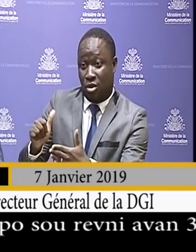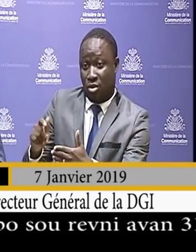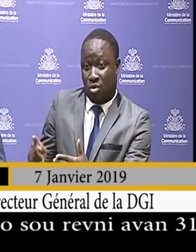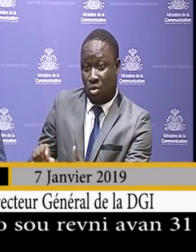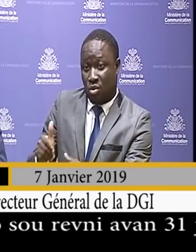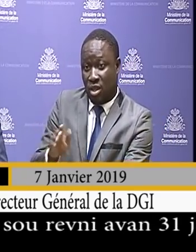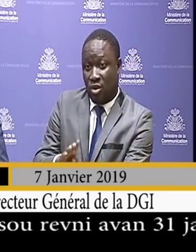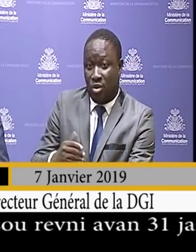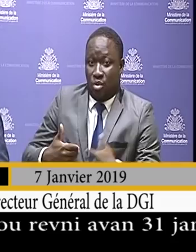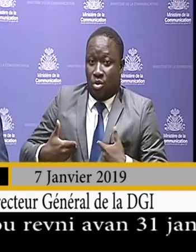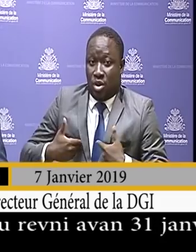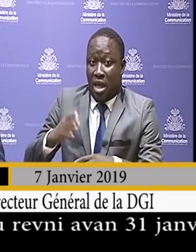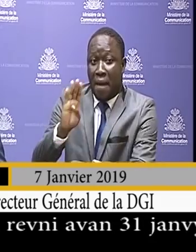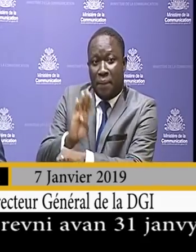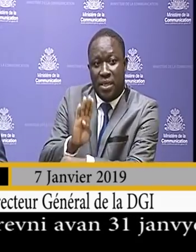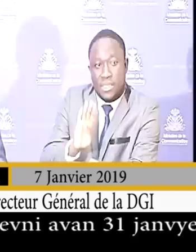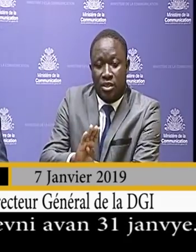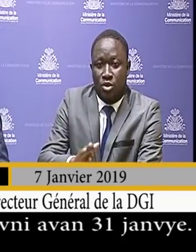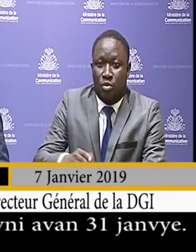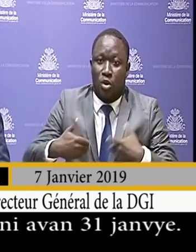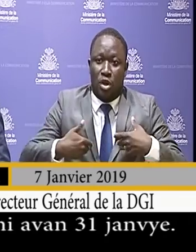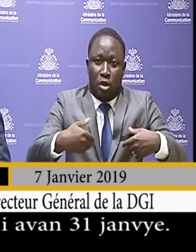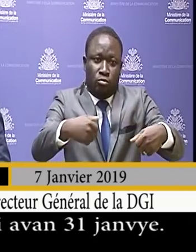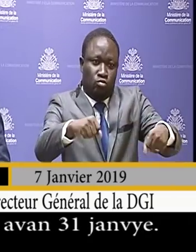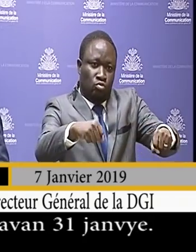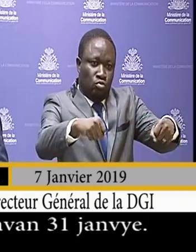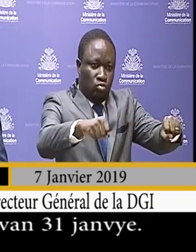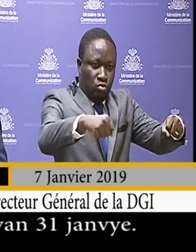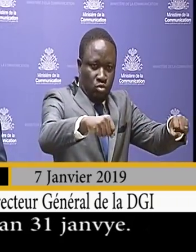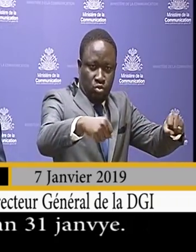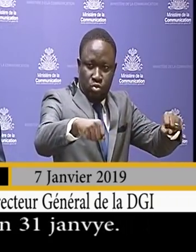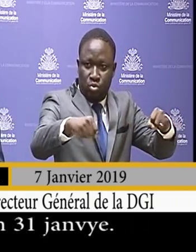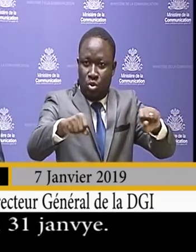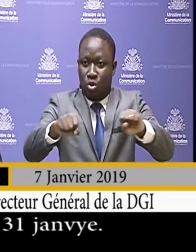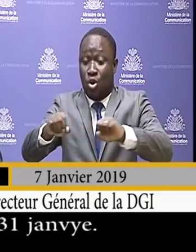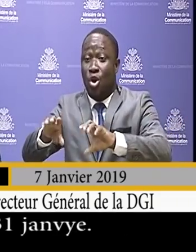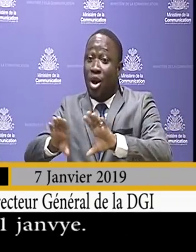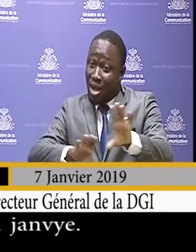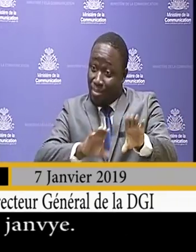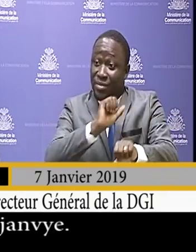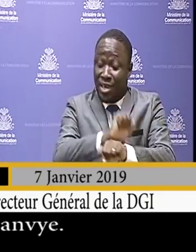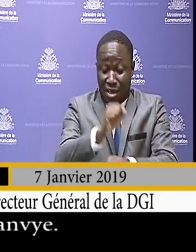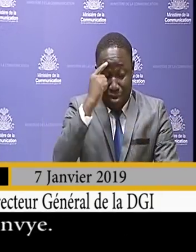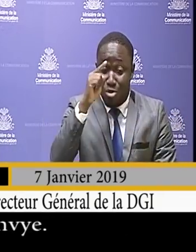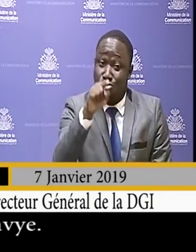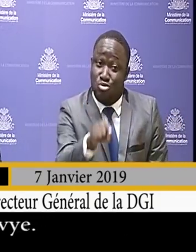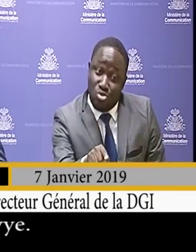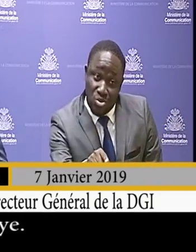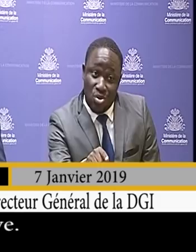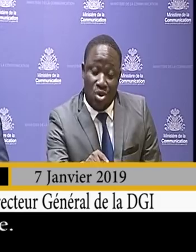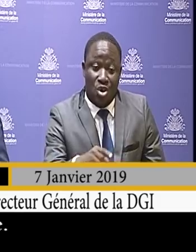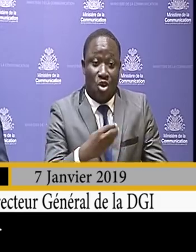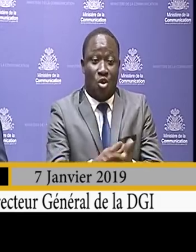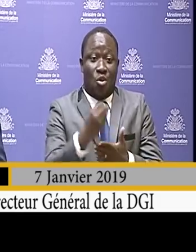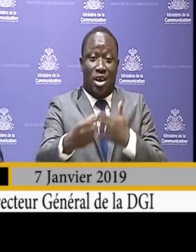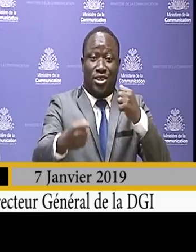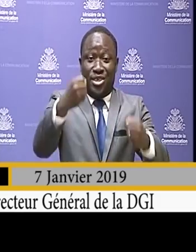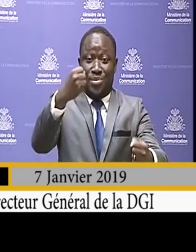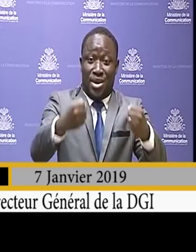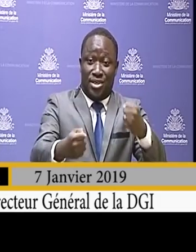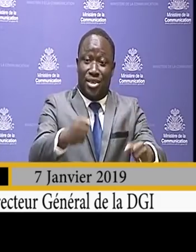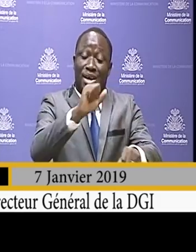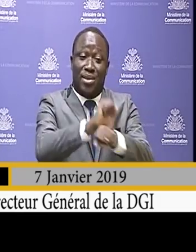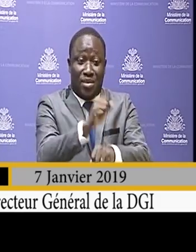gen yon boutik, ou bi achete motosiklet, yo mette ap fe trafik, ou bi achete machine kap fe